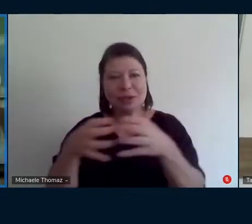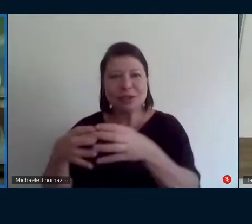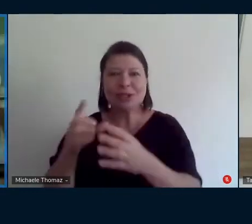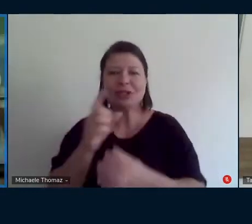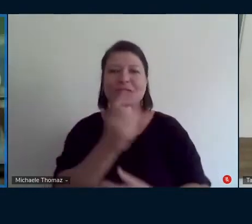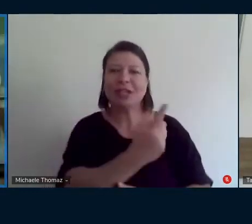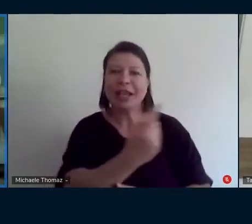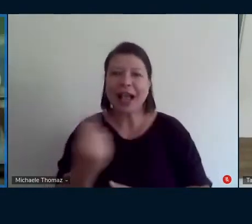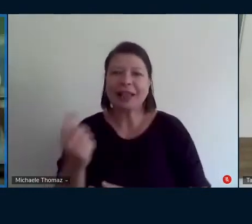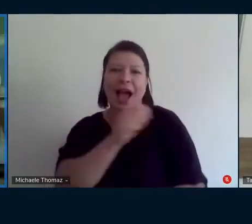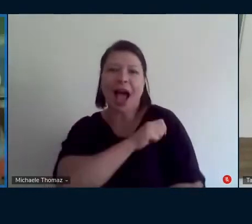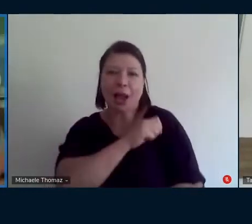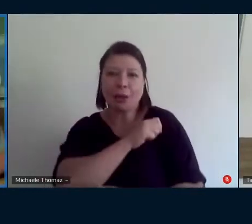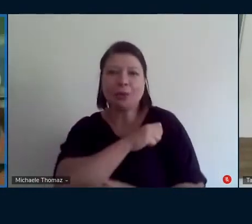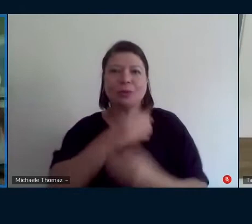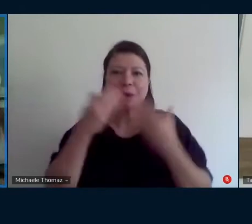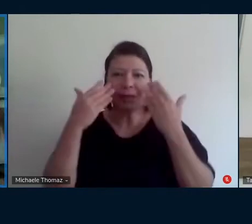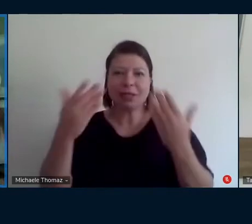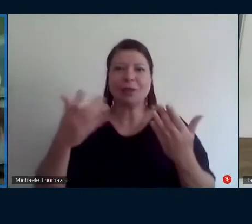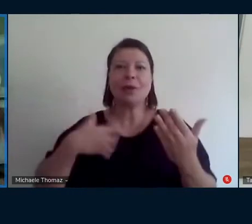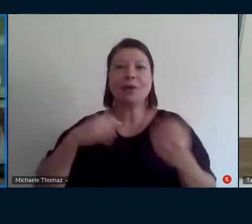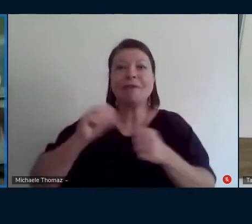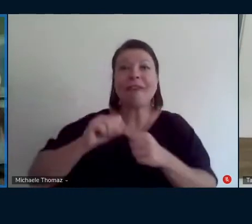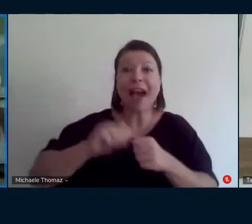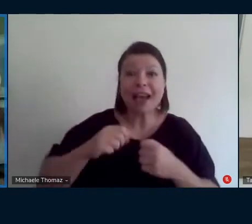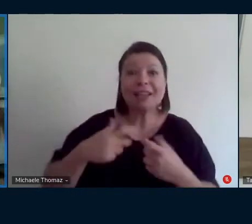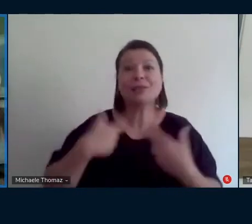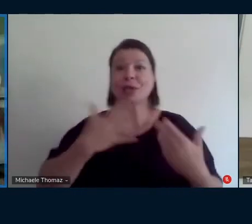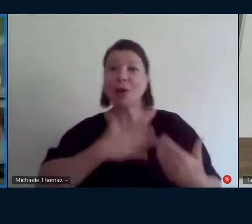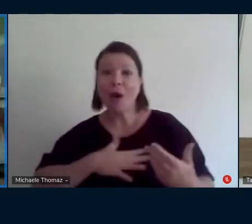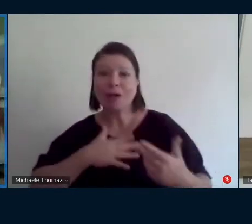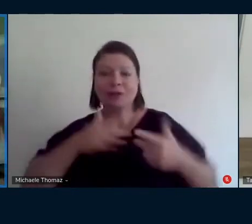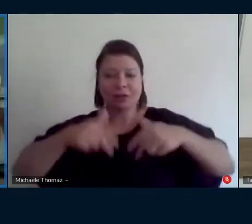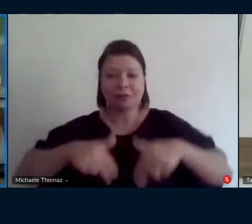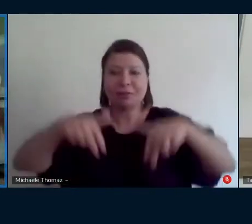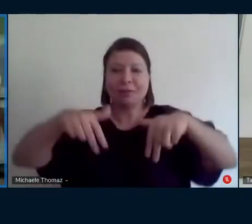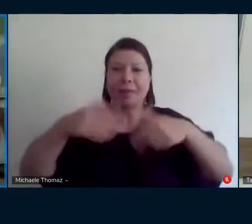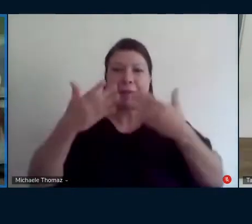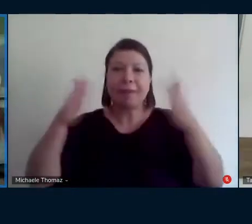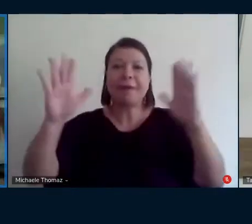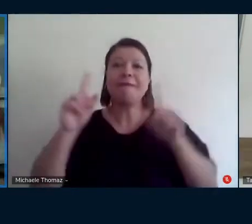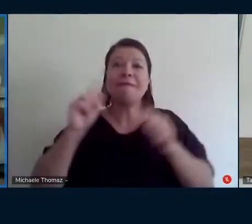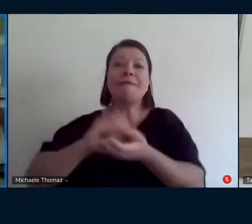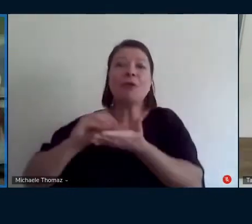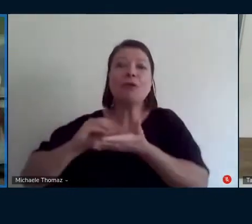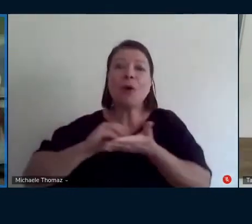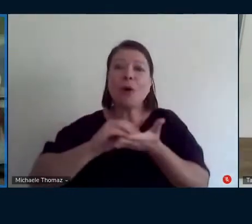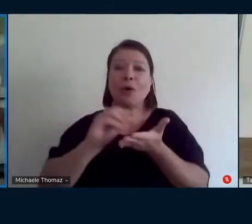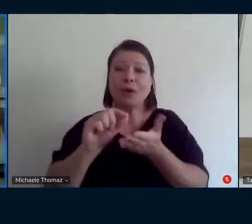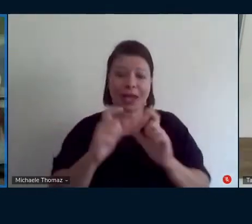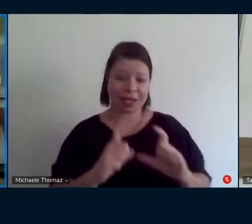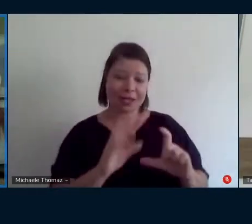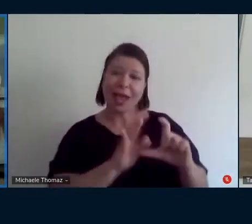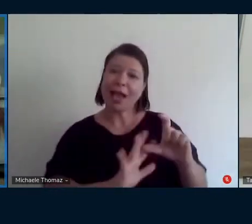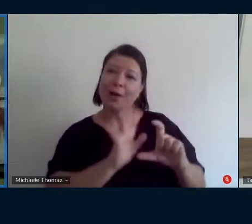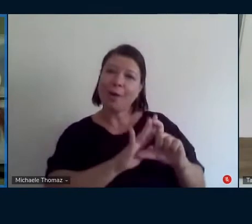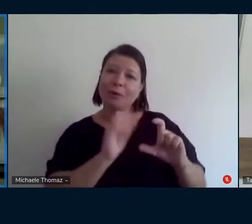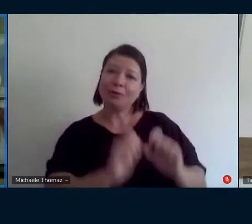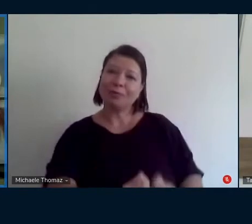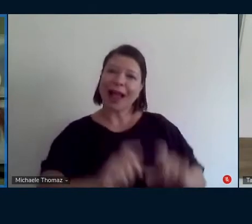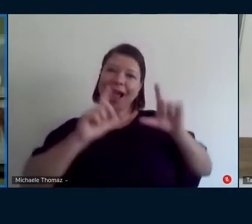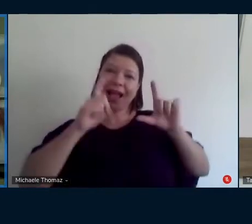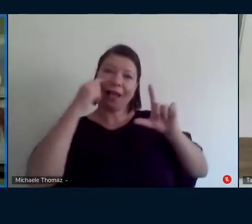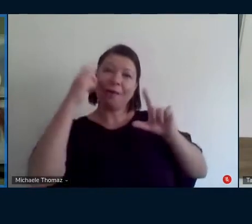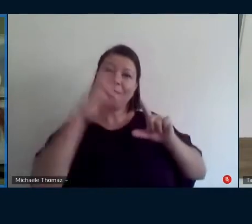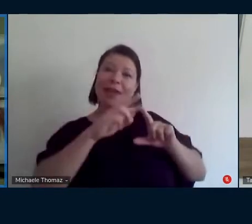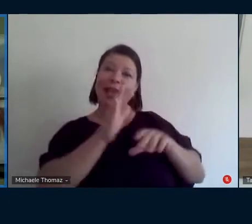esfumaçar no vídeo não sei é só uma uma questão o segundo ponto é que faltou Maria Zambrano lá nas referências